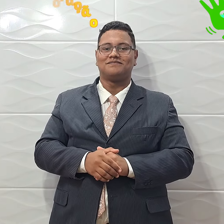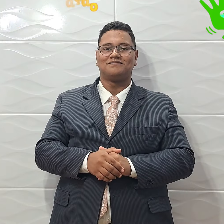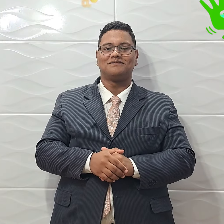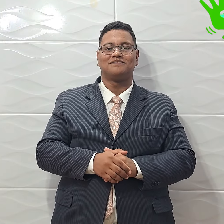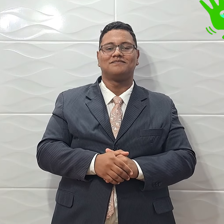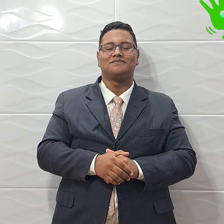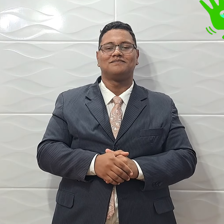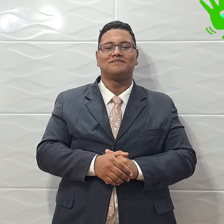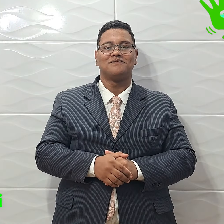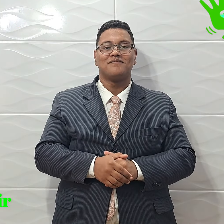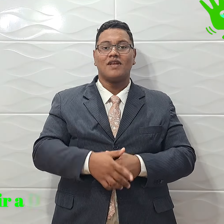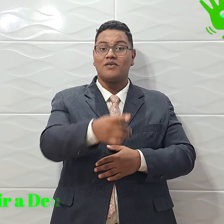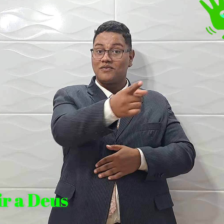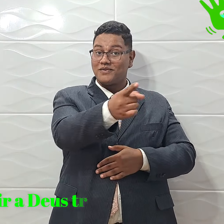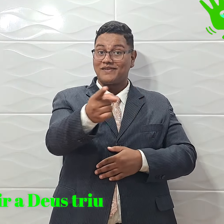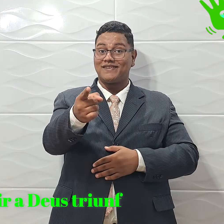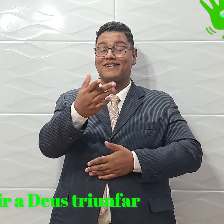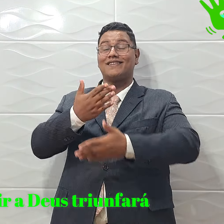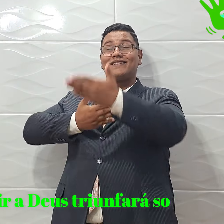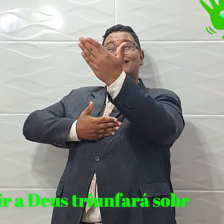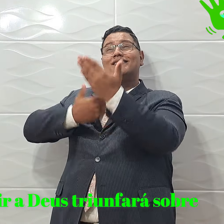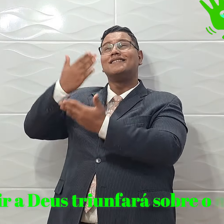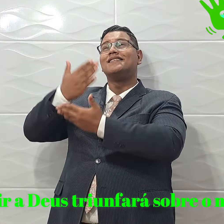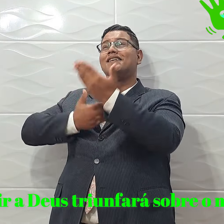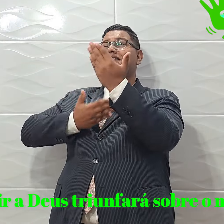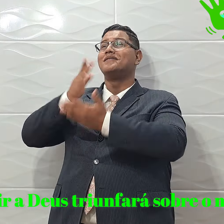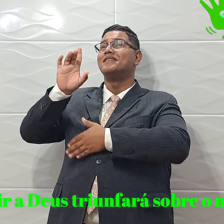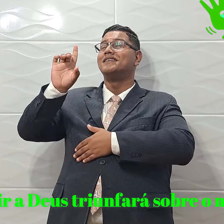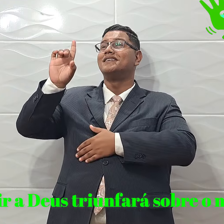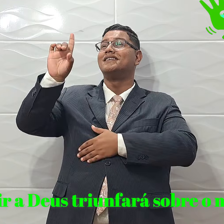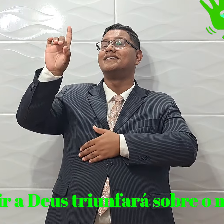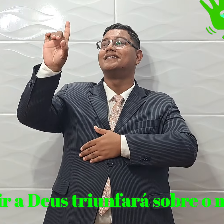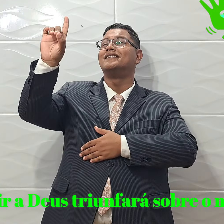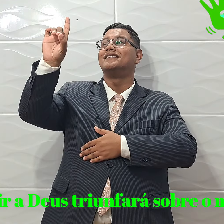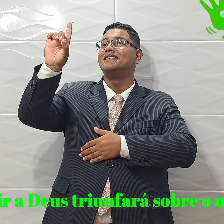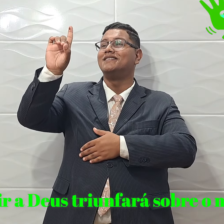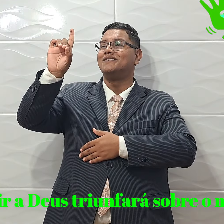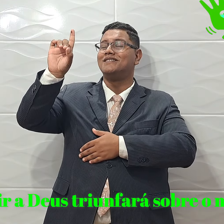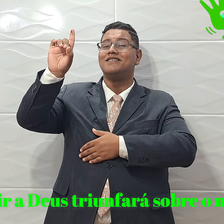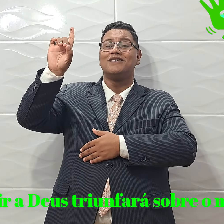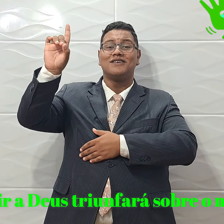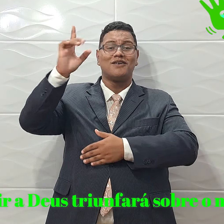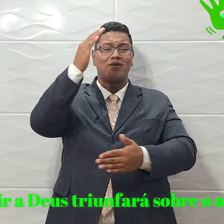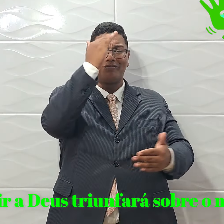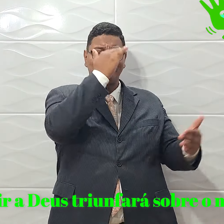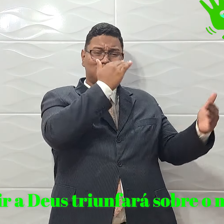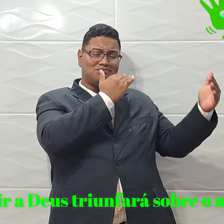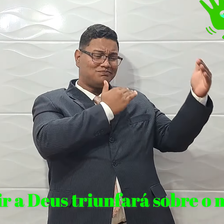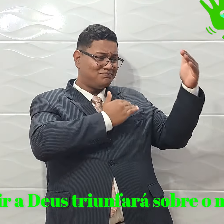Quem servirá a Deus triunfará sobre